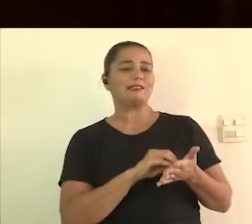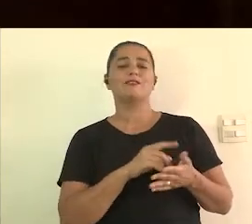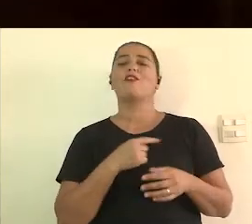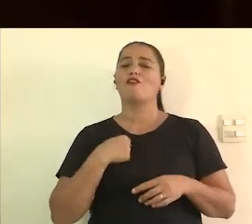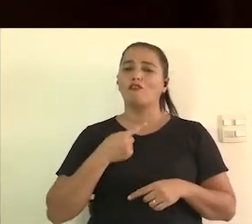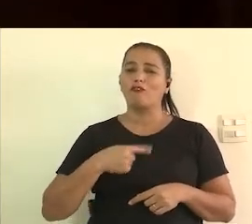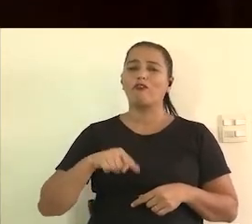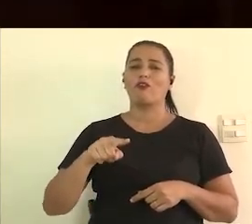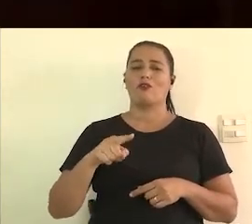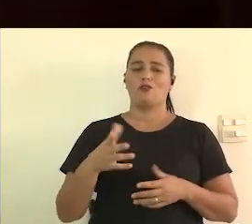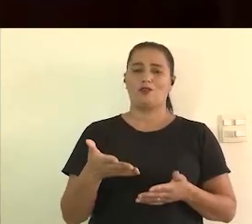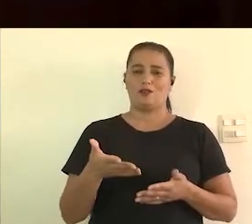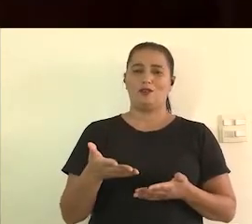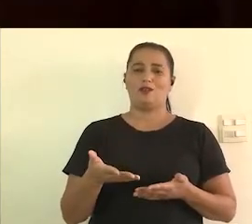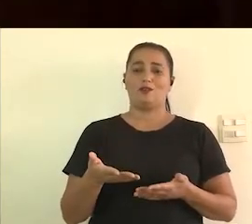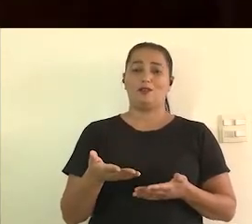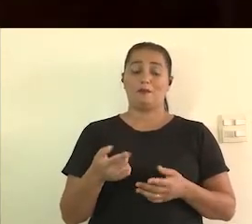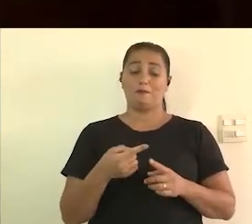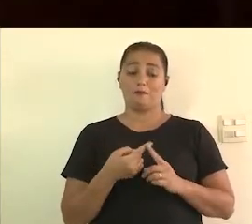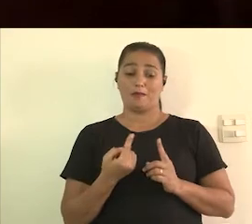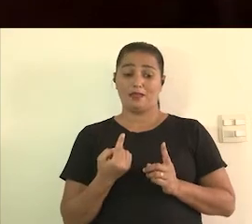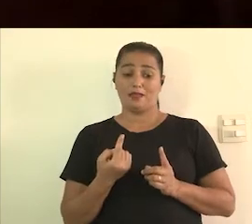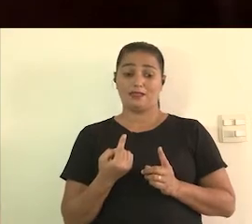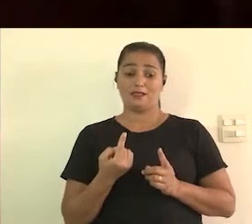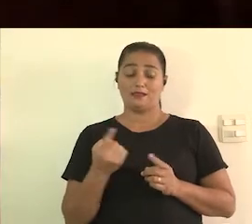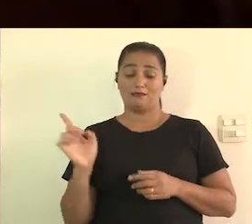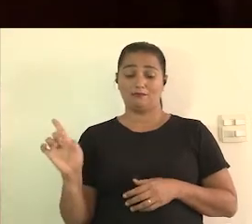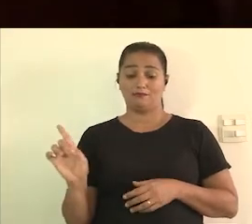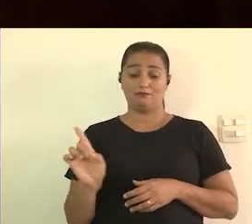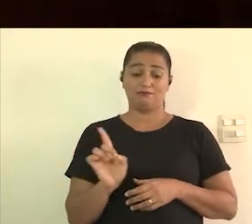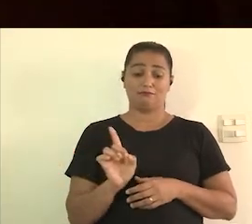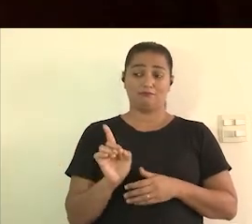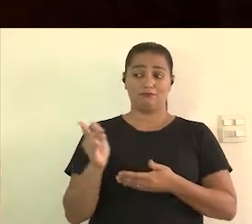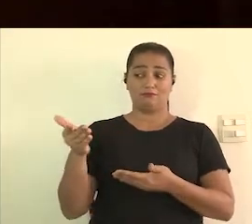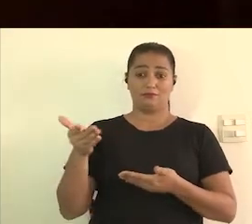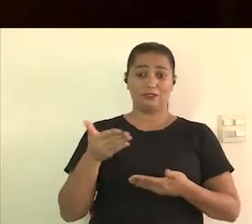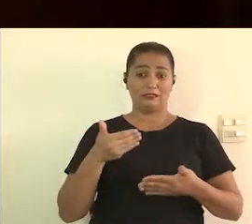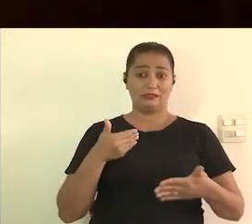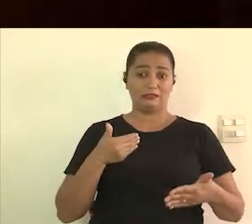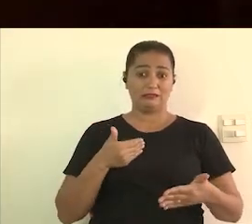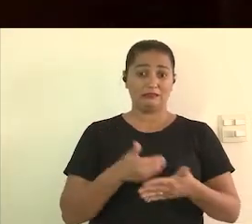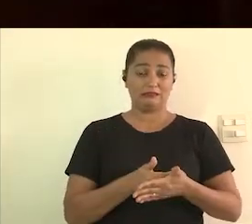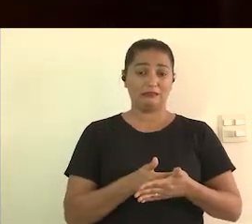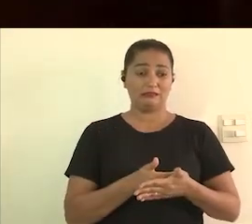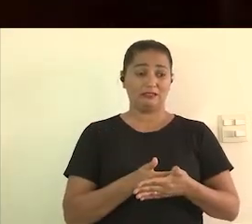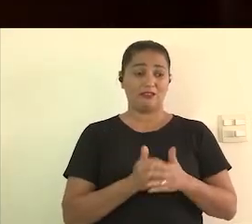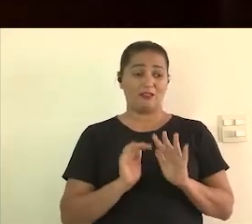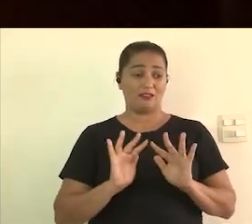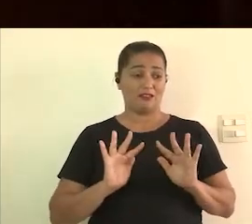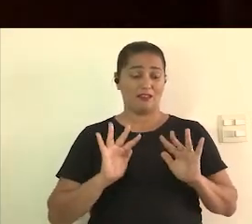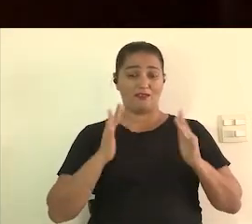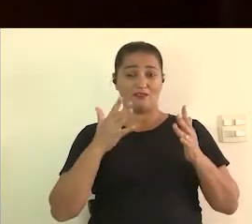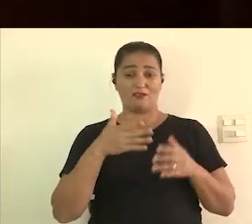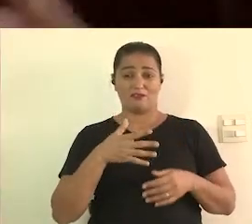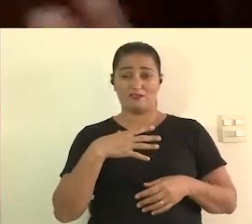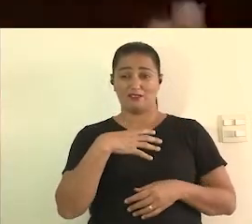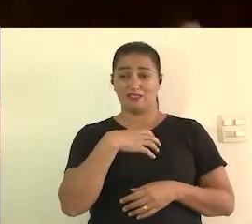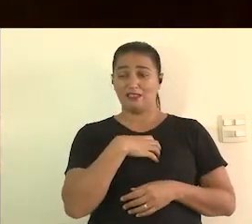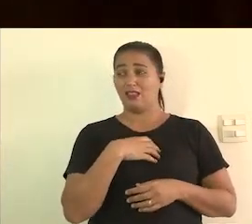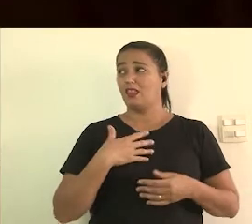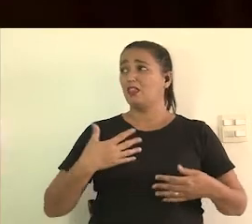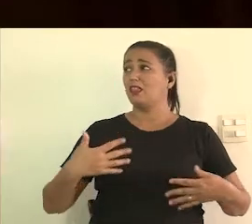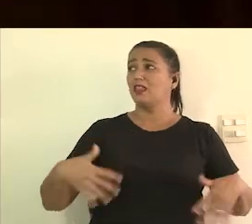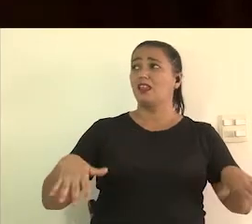mas quando essa pessoa é convidada de última hora ela chega num evento se sente